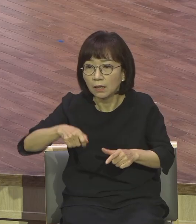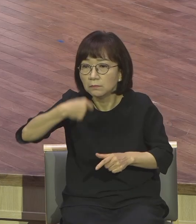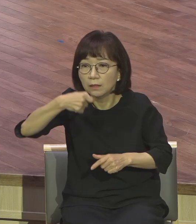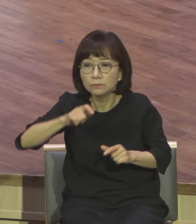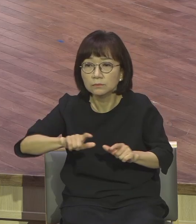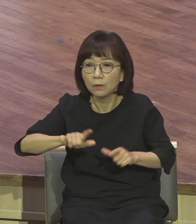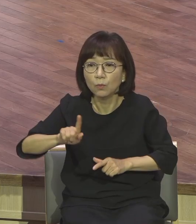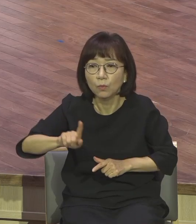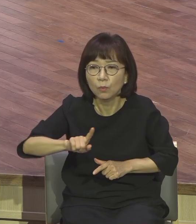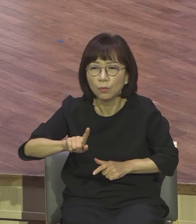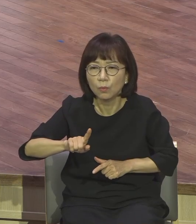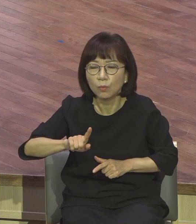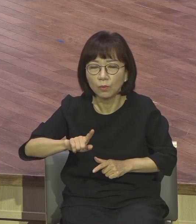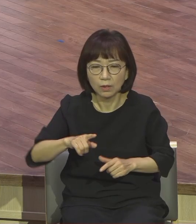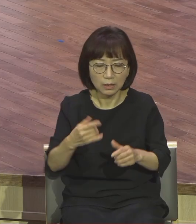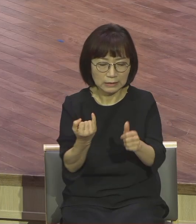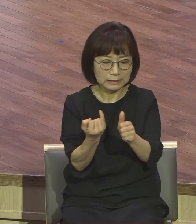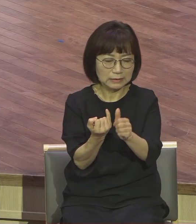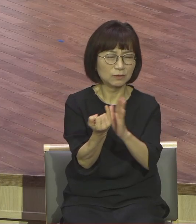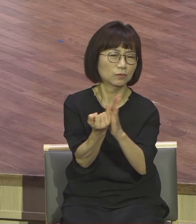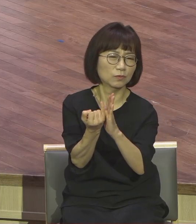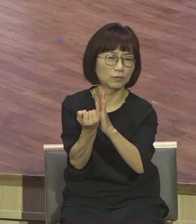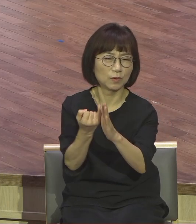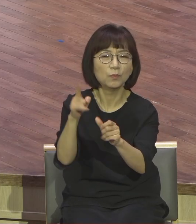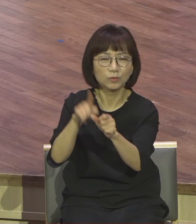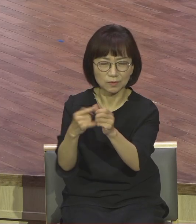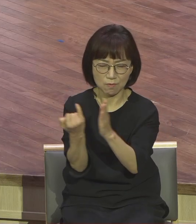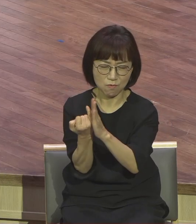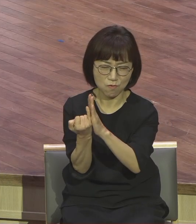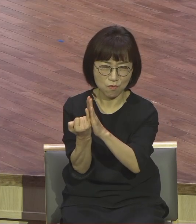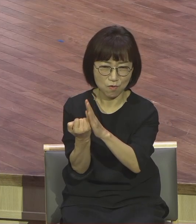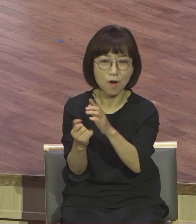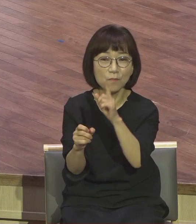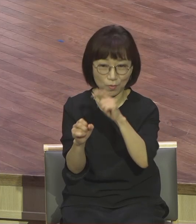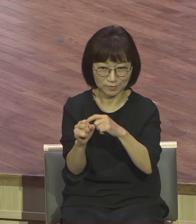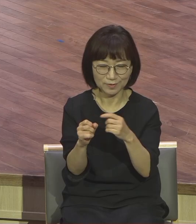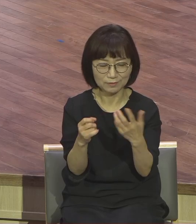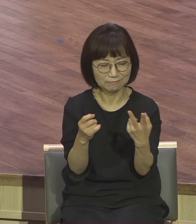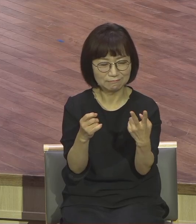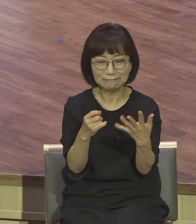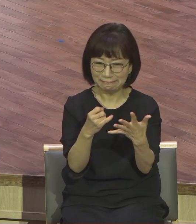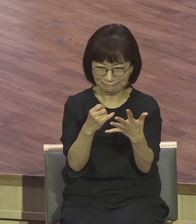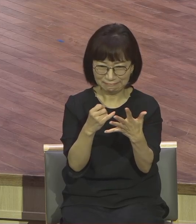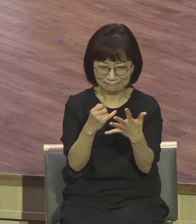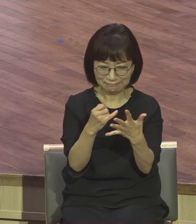취지도 있었다. 그런데 실제 본문의 내용과 같은 일이 현실적으로 일어났겠습니까?